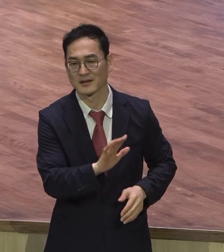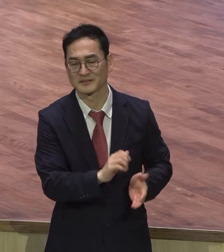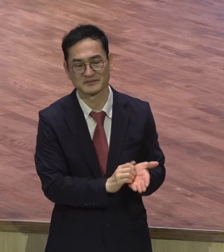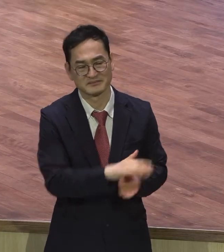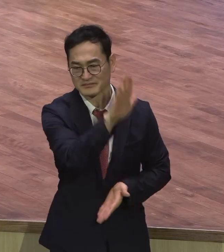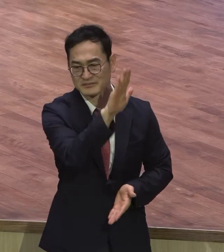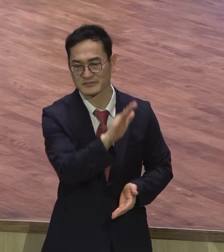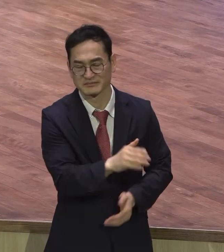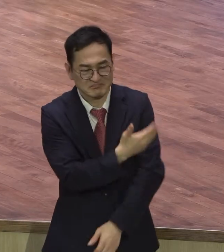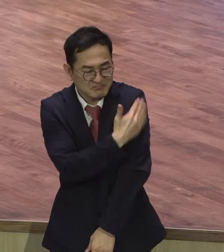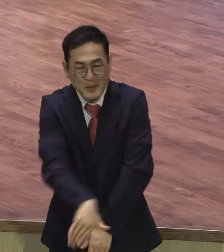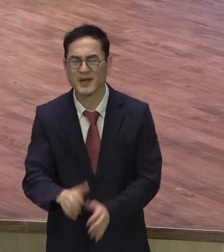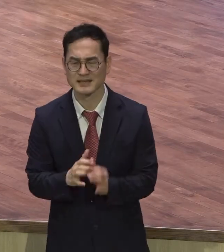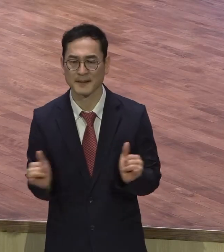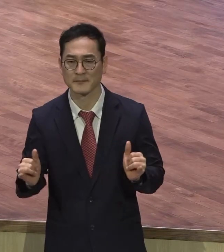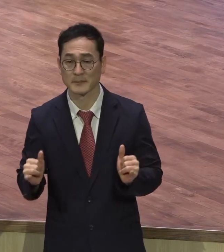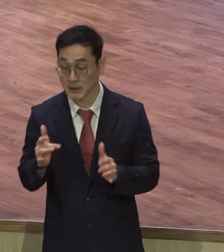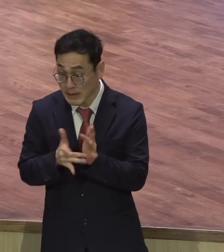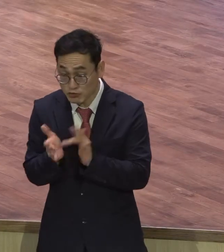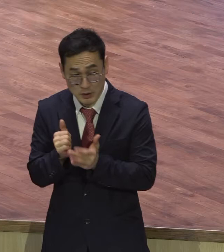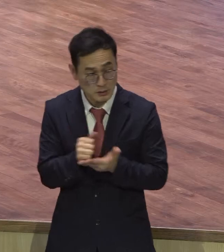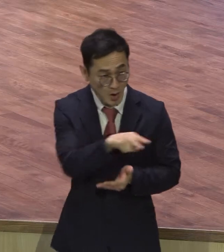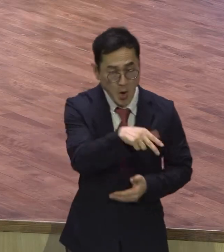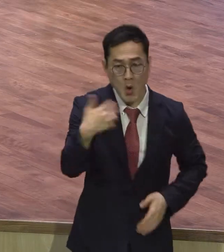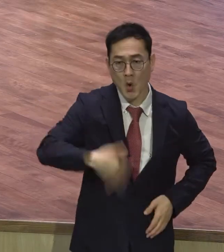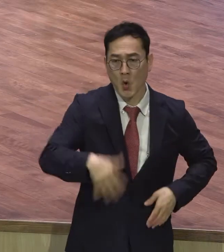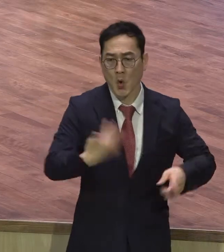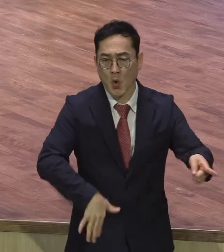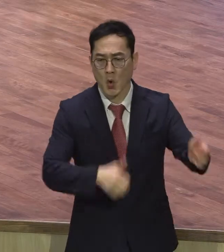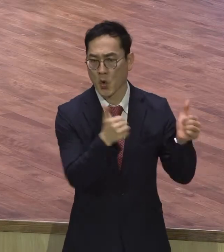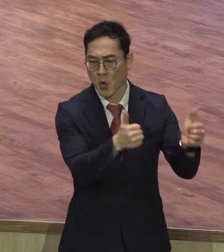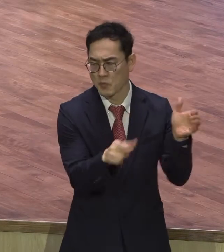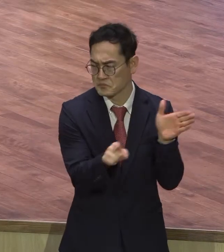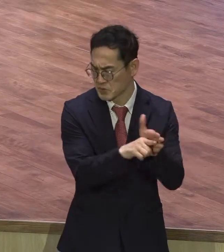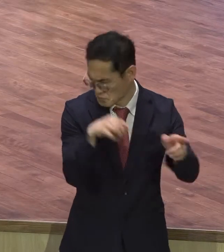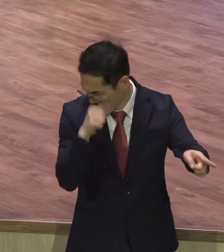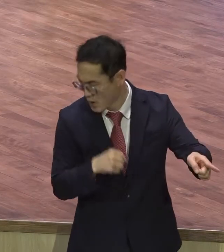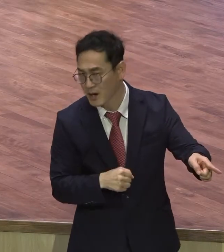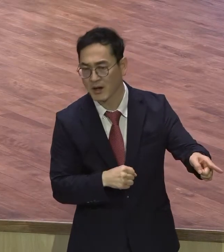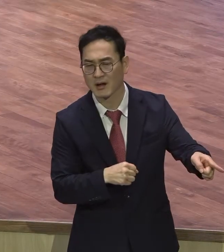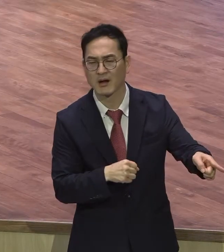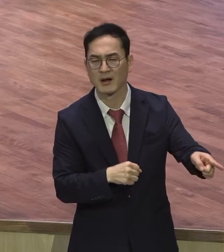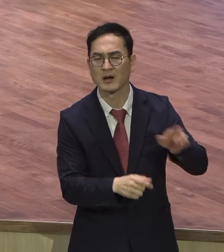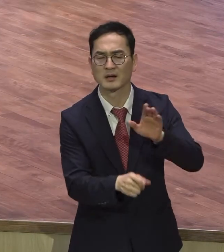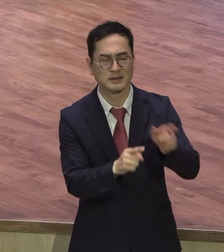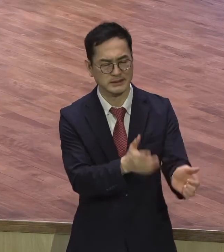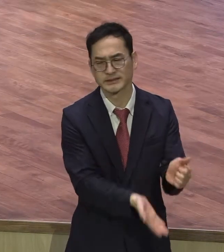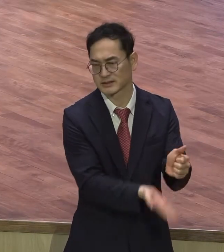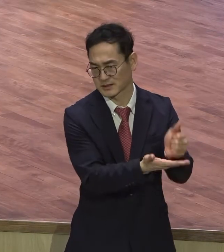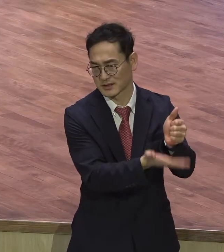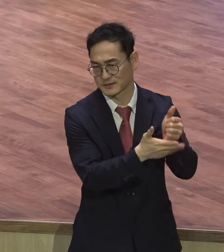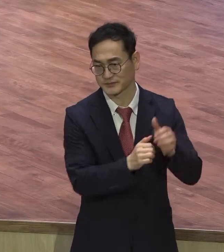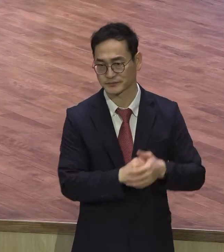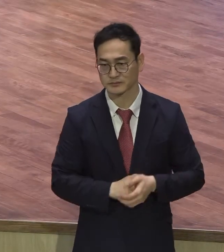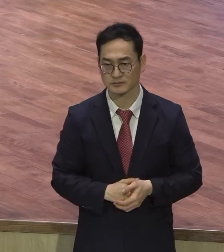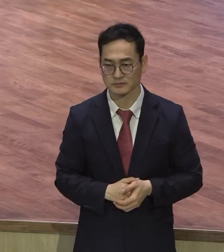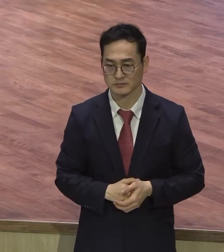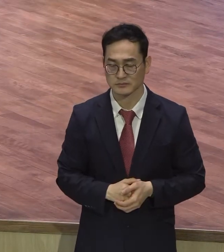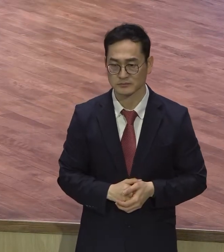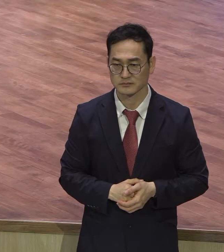특별히 백부장이 보여준 믿음을 통해서 중풍에 걸렸던 하인의 고침을